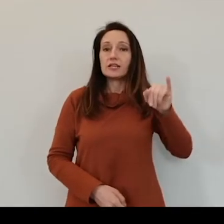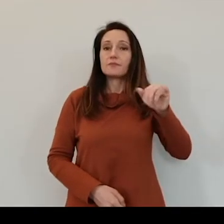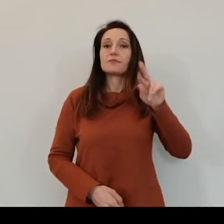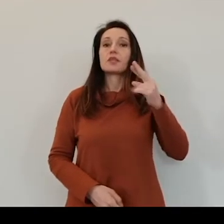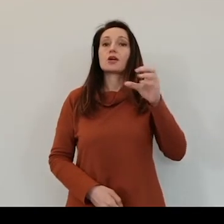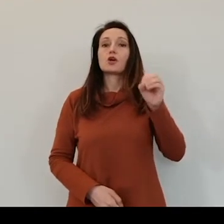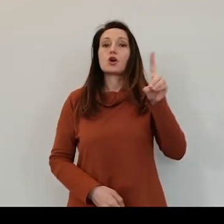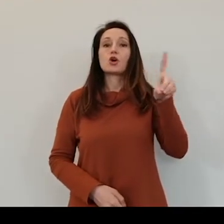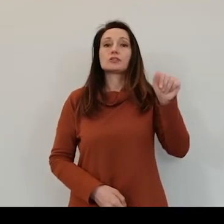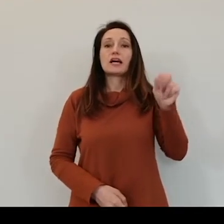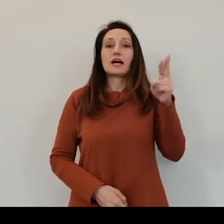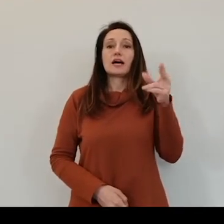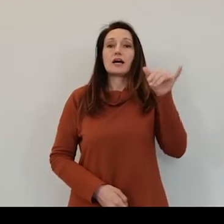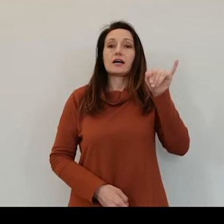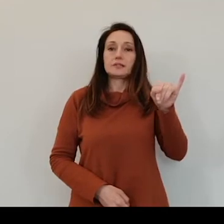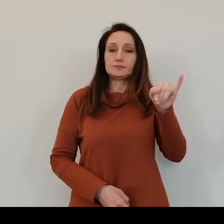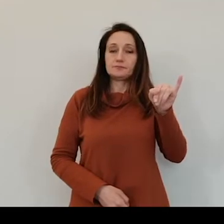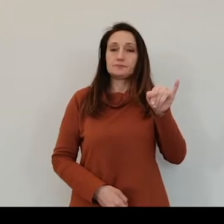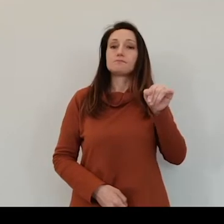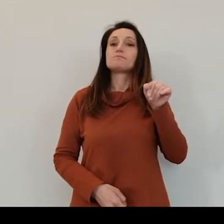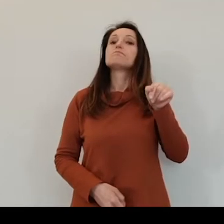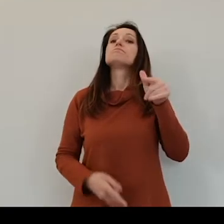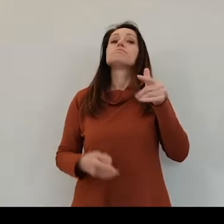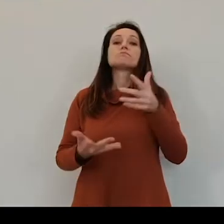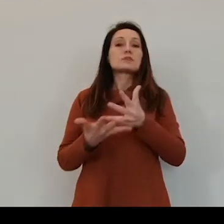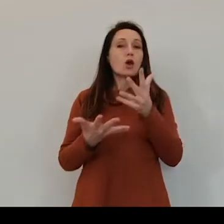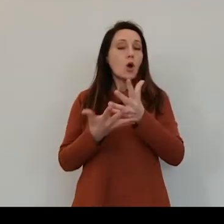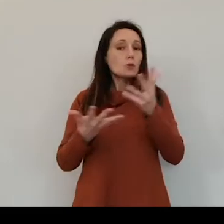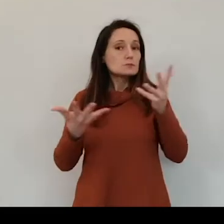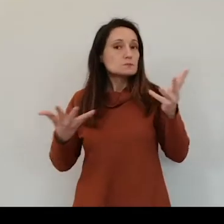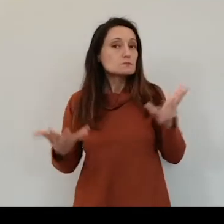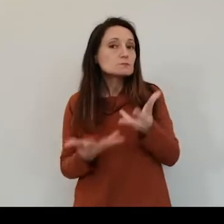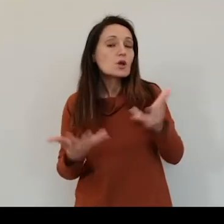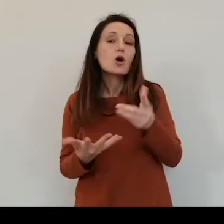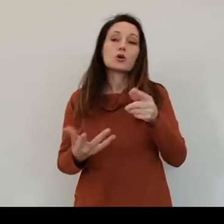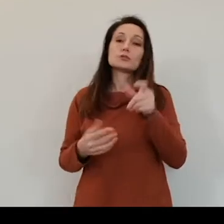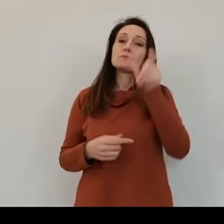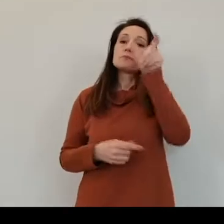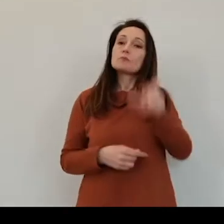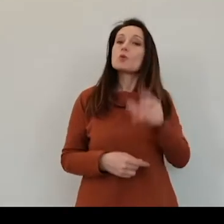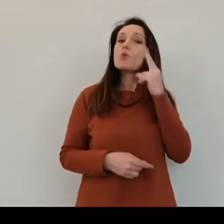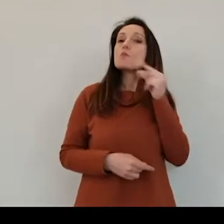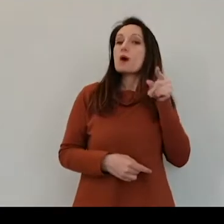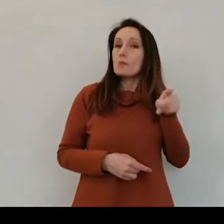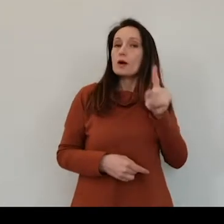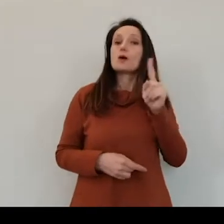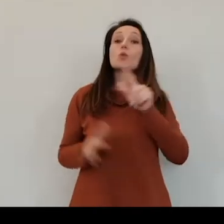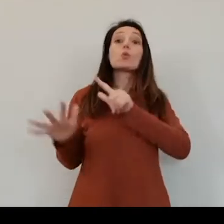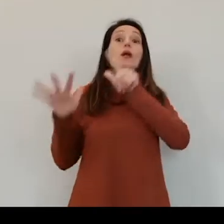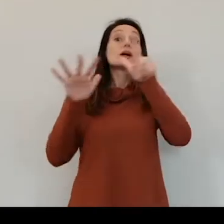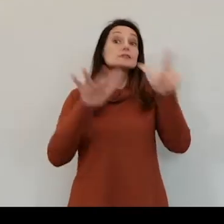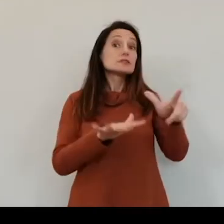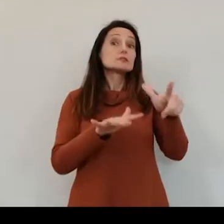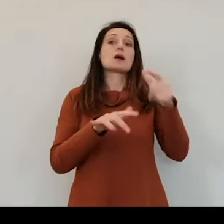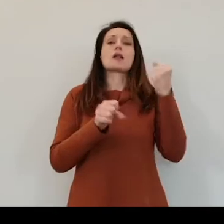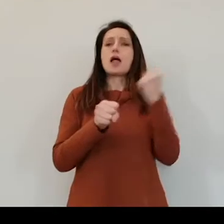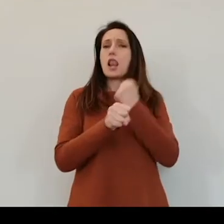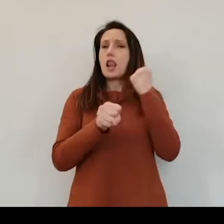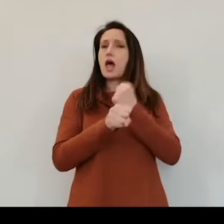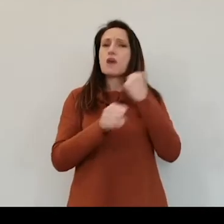storia di un papà, un ragioniere che viaggiava tutta la settimana per lavoro e tornava a casa solo la domenica. Però ogni